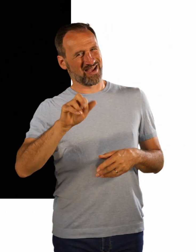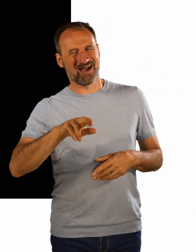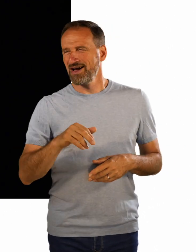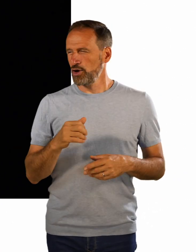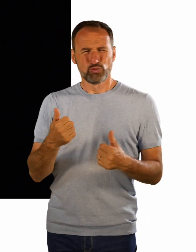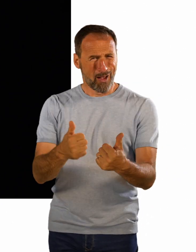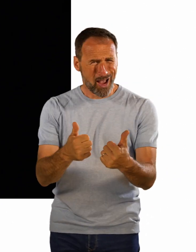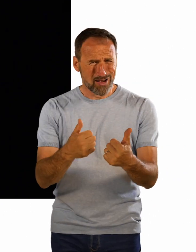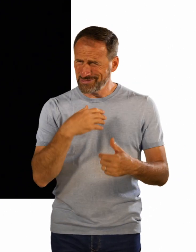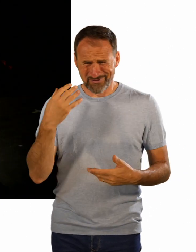Zu viel Kaviar.